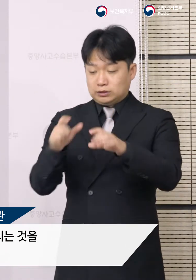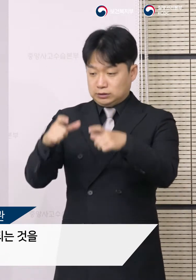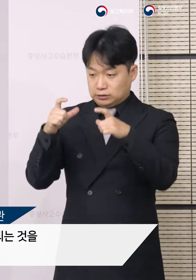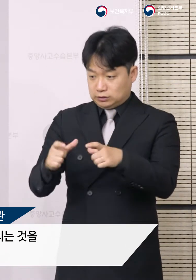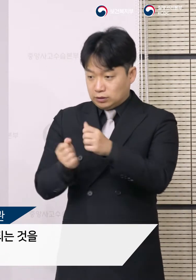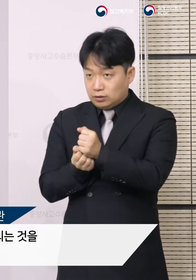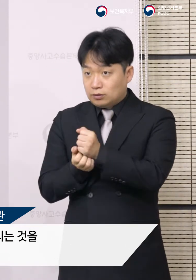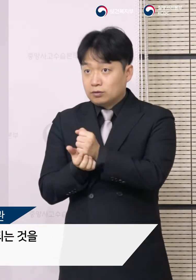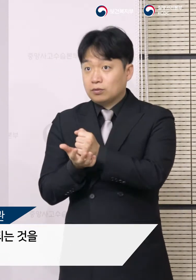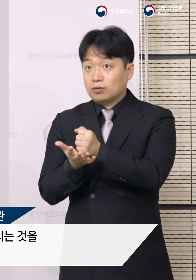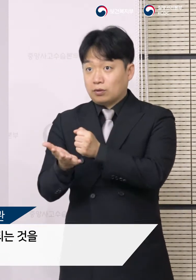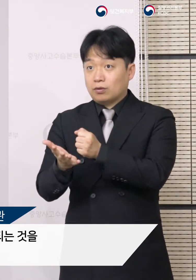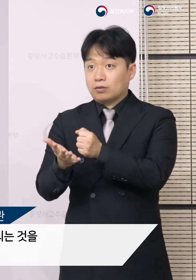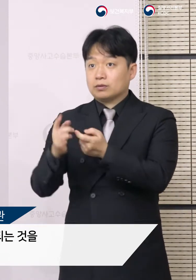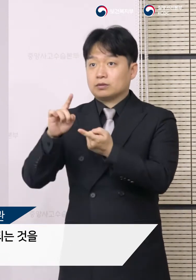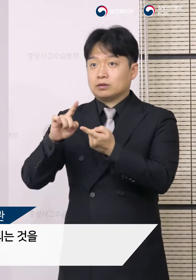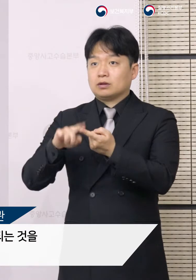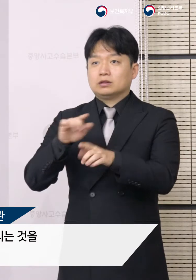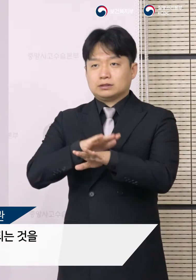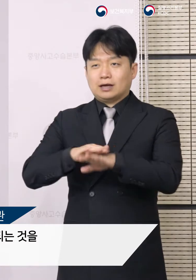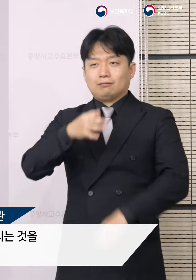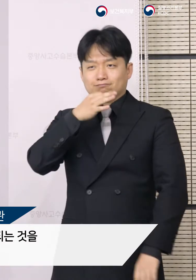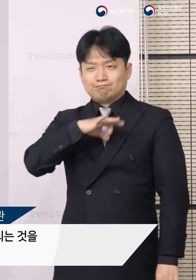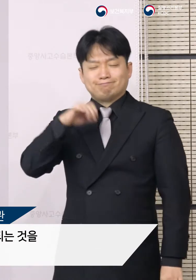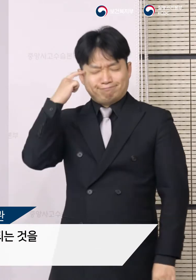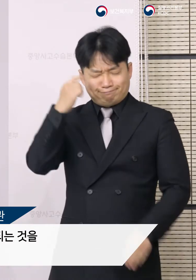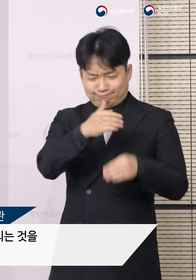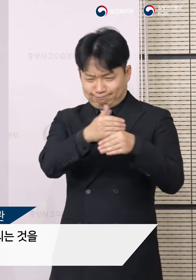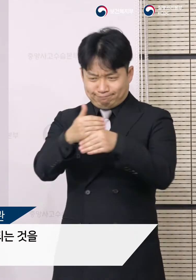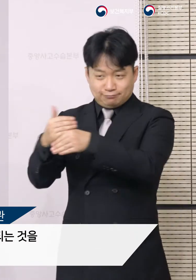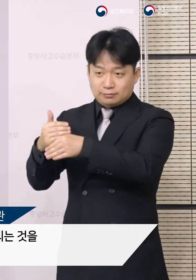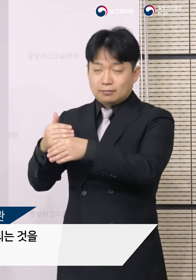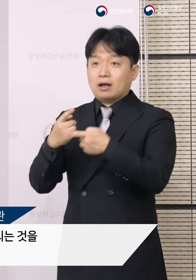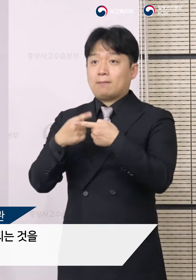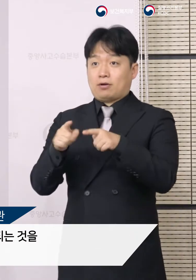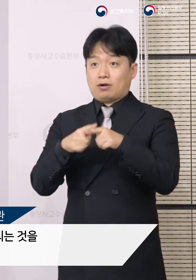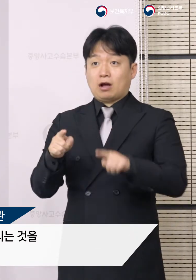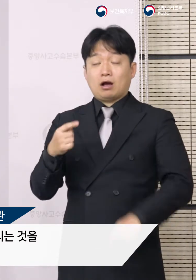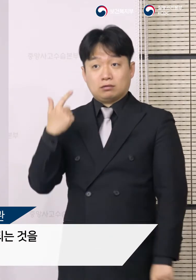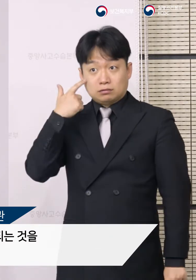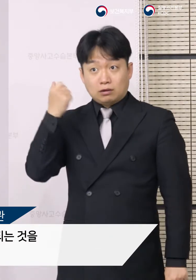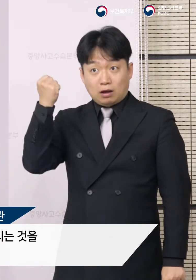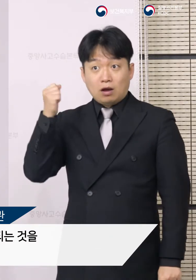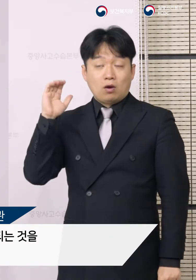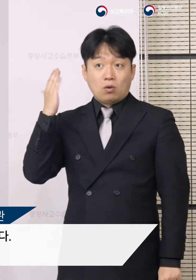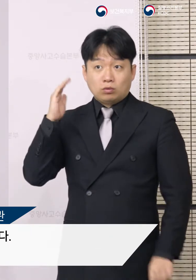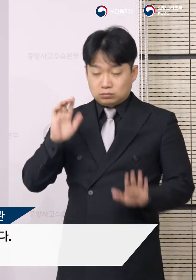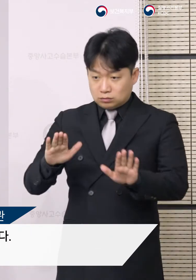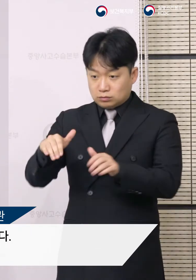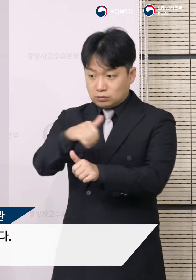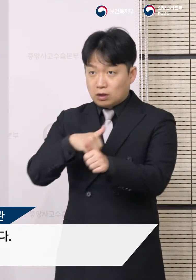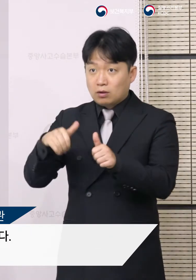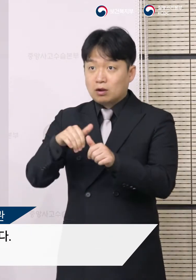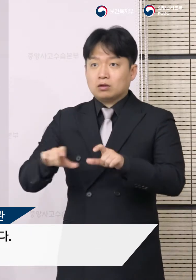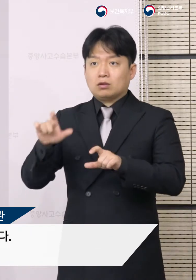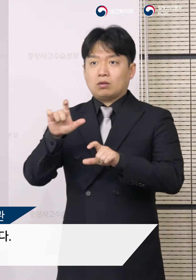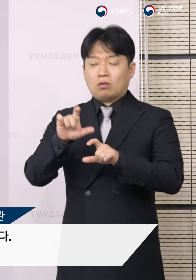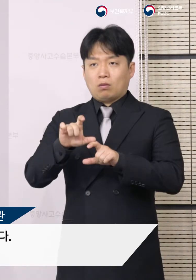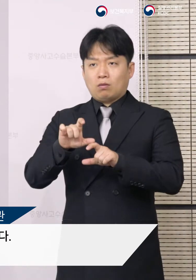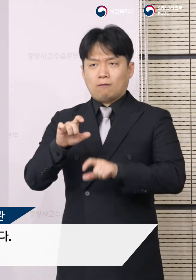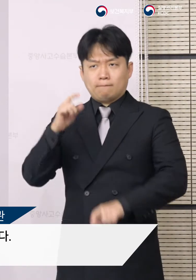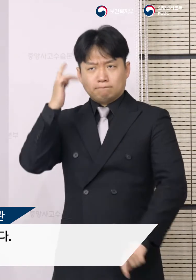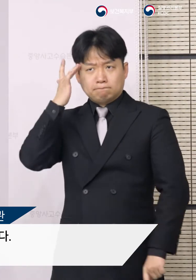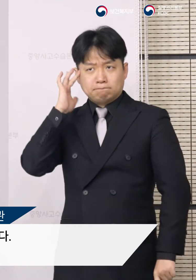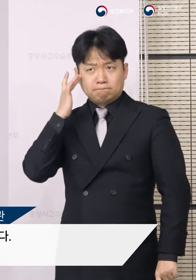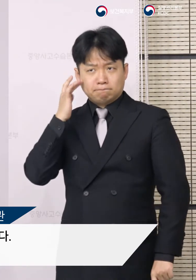지역사회로 확산되는 것을 효과적으로 막아내고 있다고 평가받고 있으나 최근 상황은 더욱